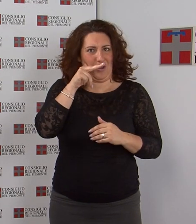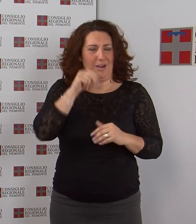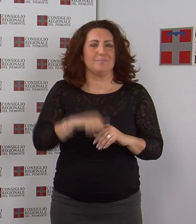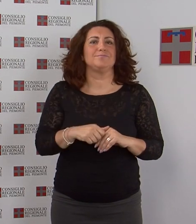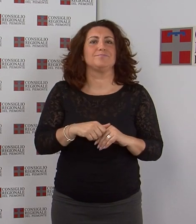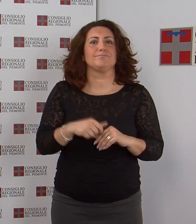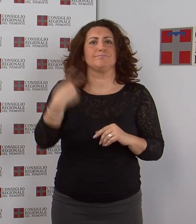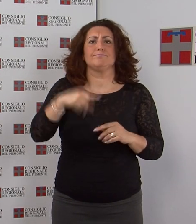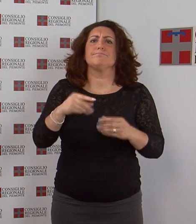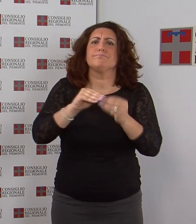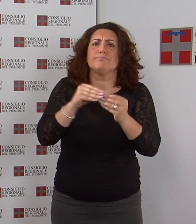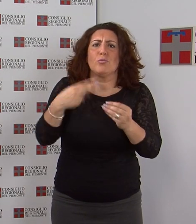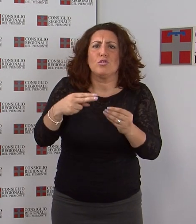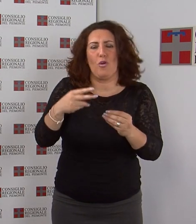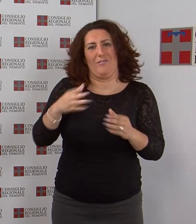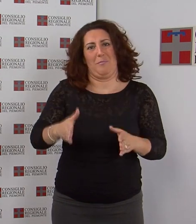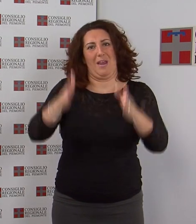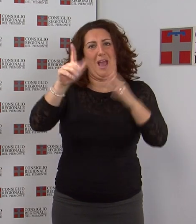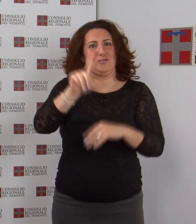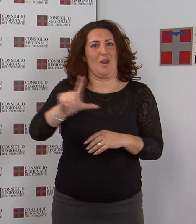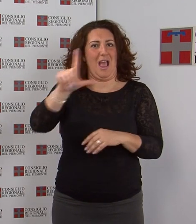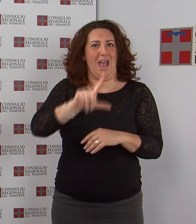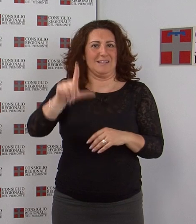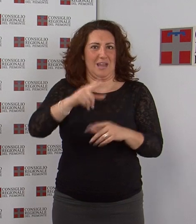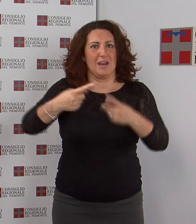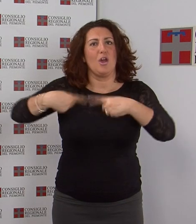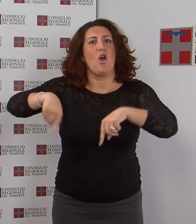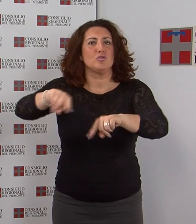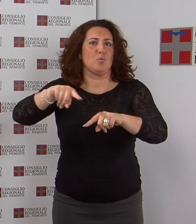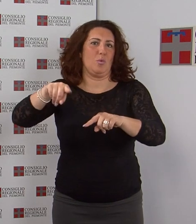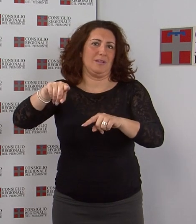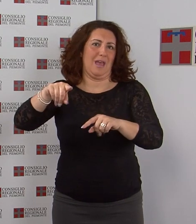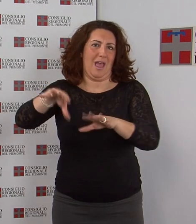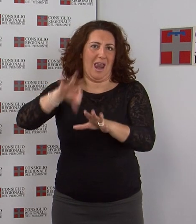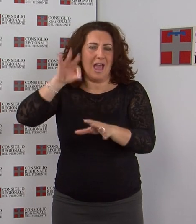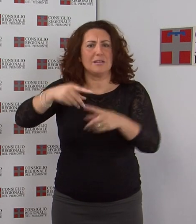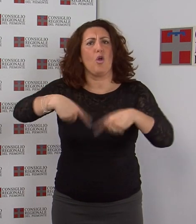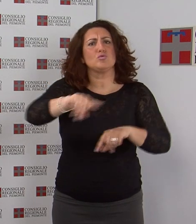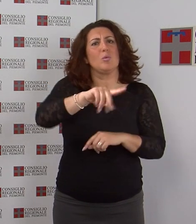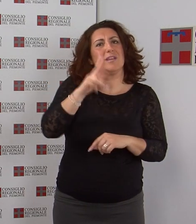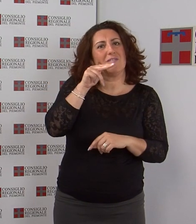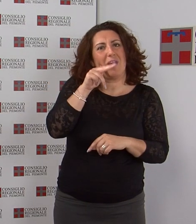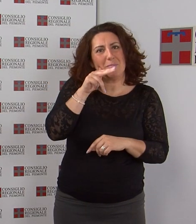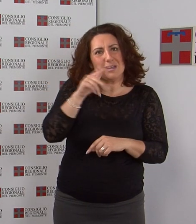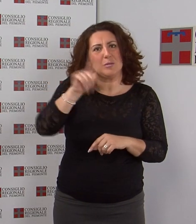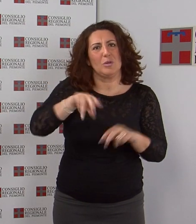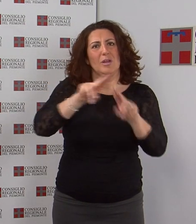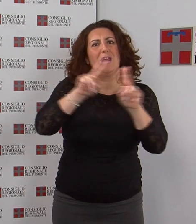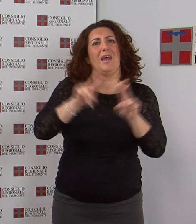organizzata dalla Consulta delle Lette, dalla Consulta Femminile e dall'International Training Center, ITC di Torino, dell'Ilo International